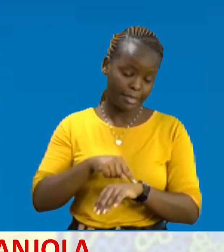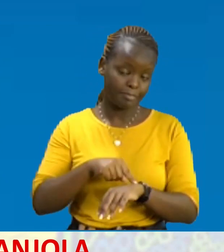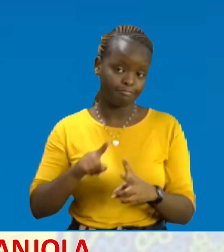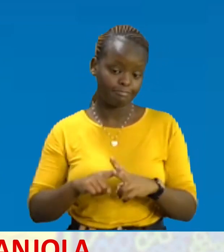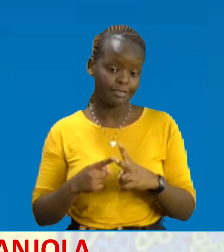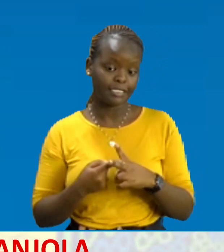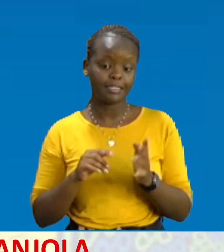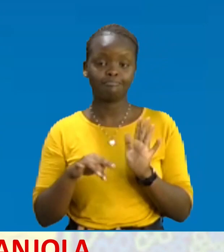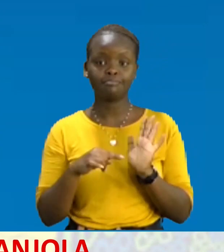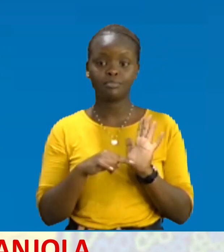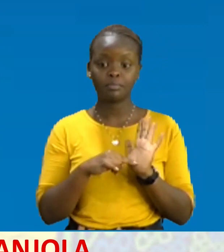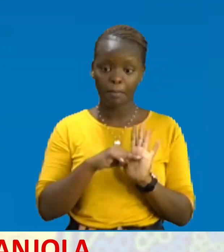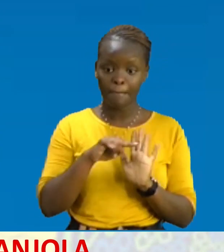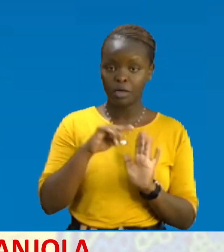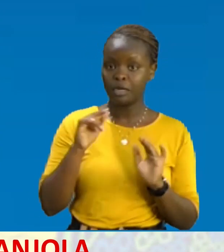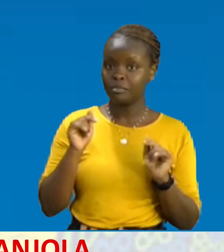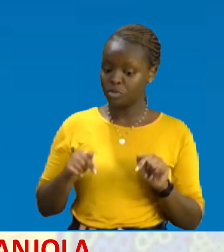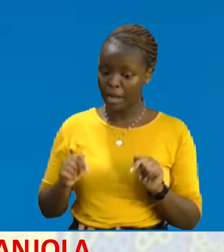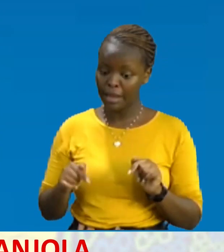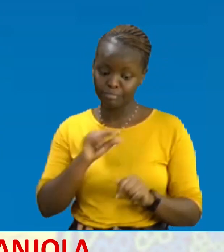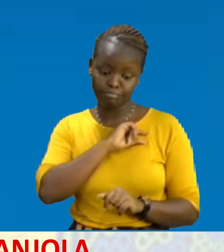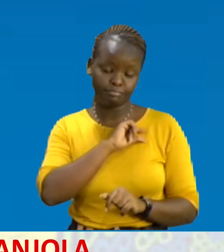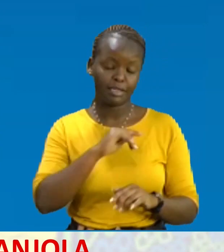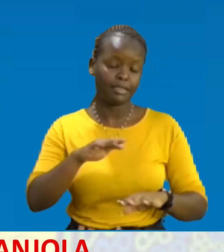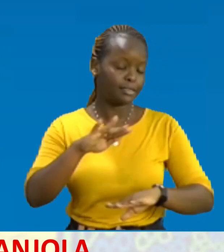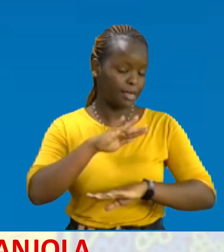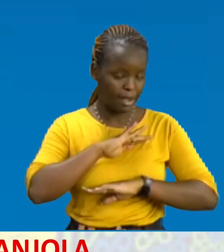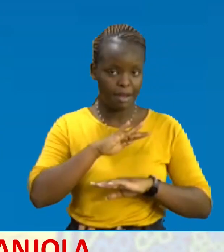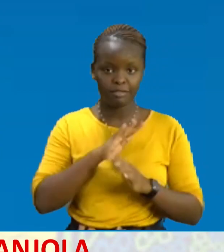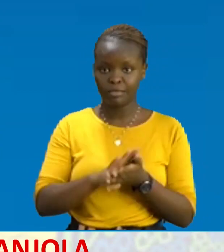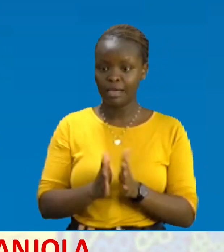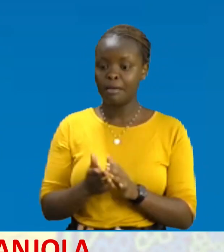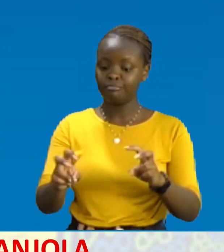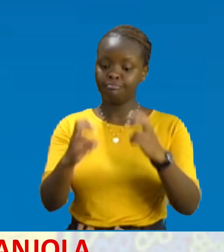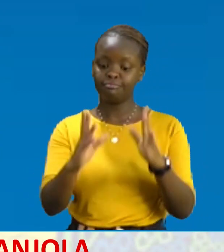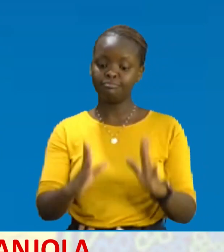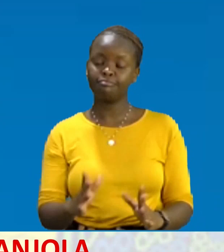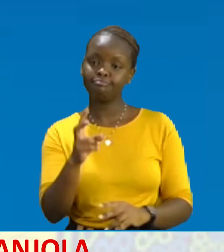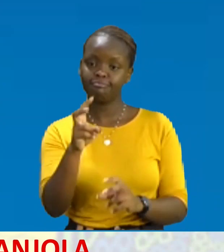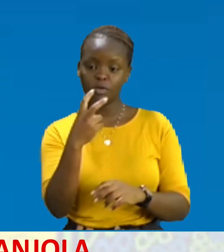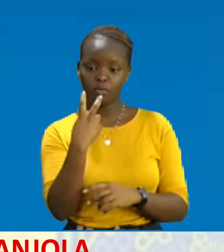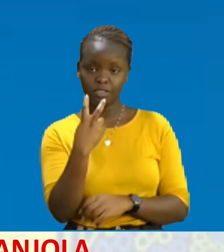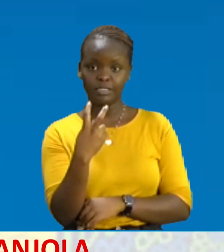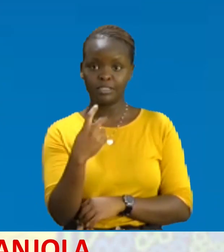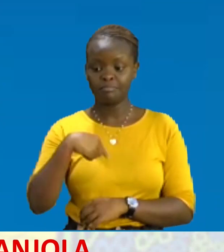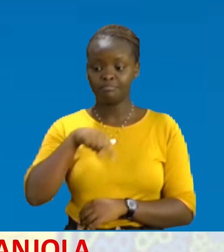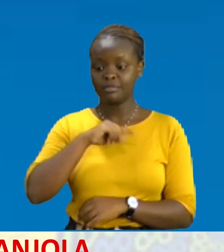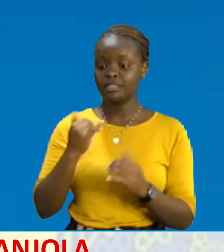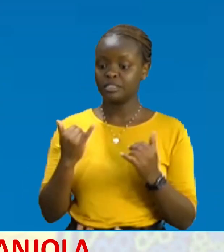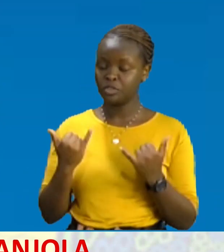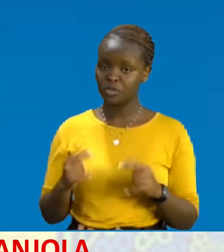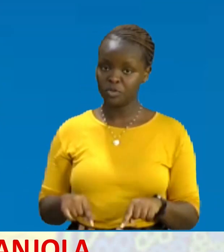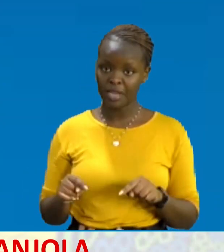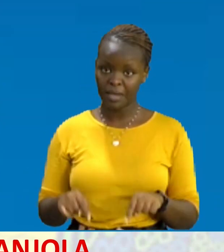Na ema yako ikawiju yetu ya kutosha Utuongoze buwana Watazamaji wangu Wanako nitazama siku ya leo Wakaone baraka zako